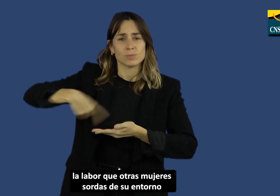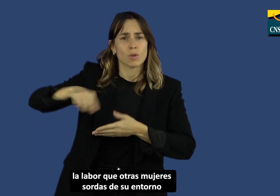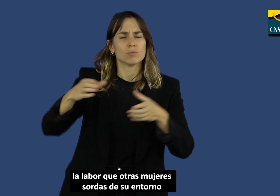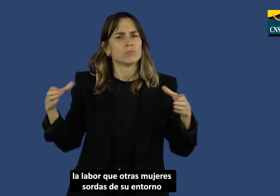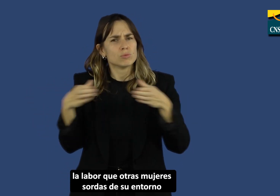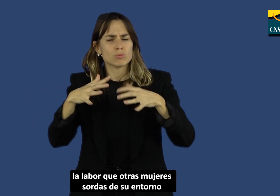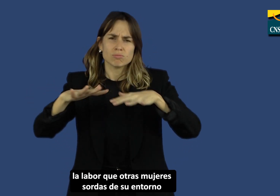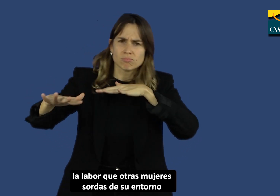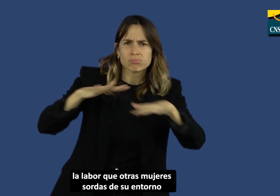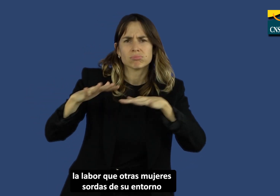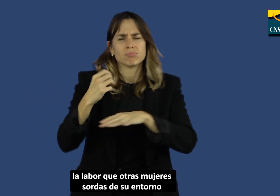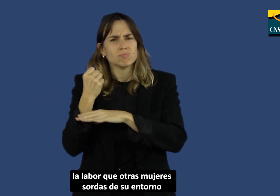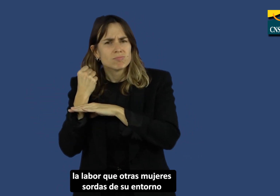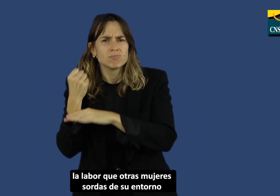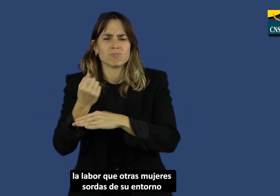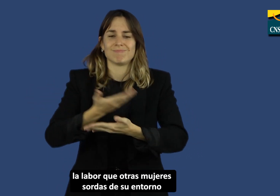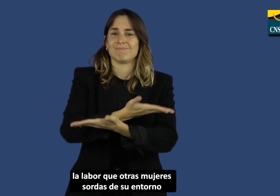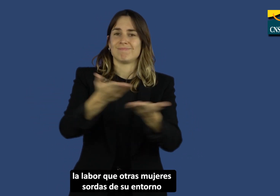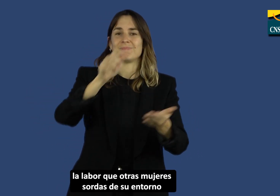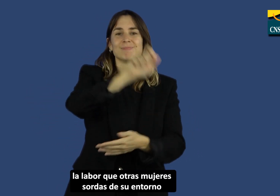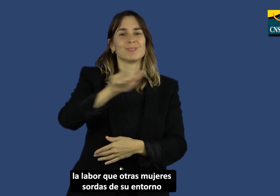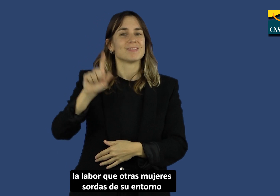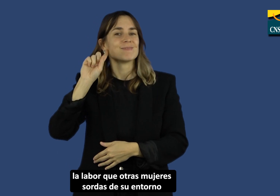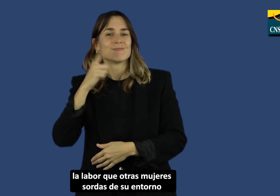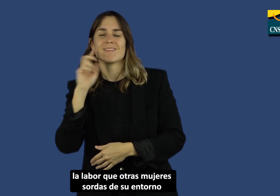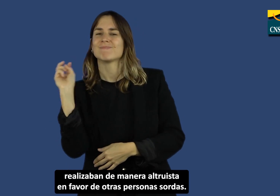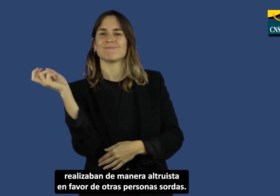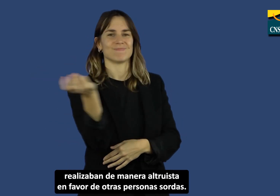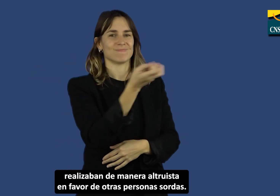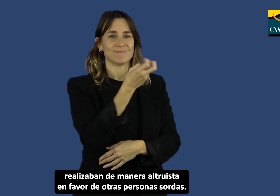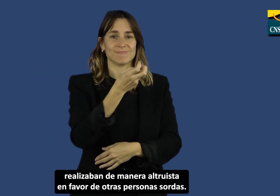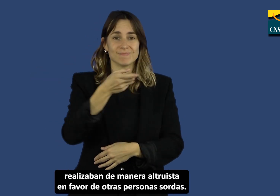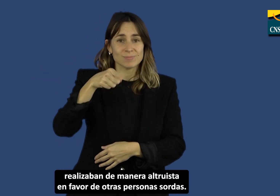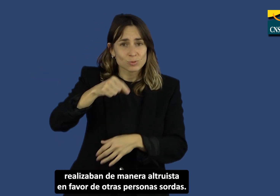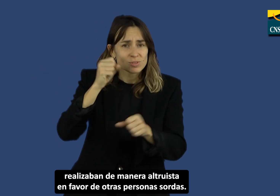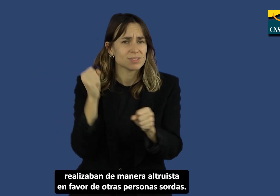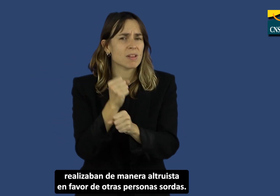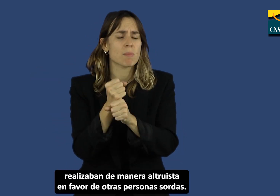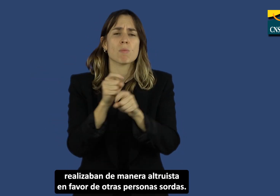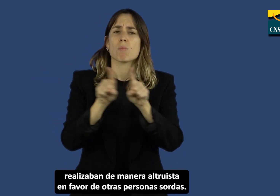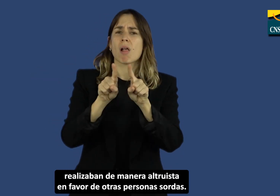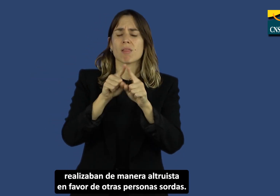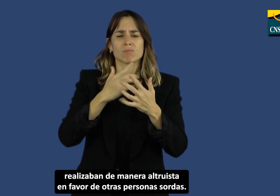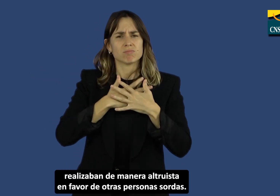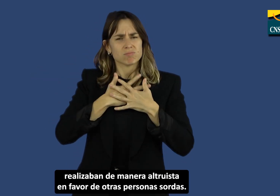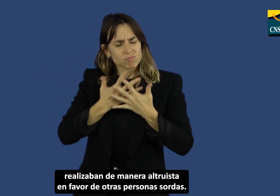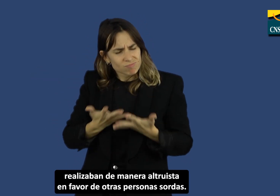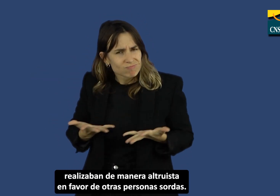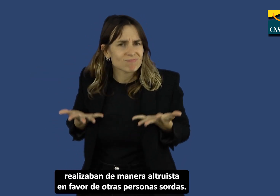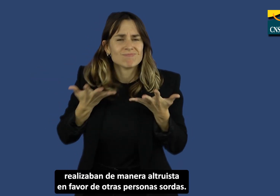sordas de su entorno realizaban de manera altruista en favor de otras personas sordas.